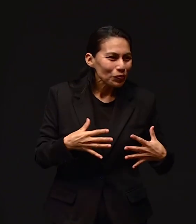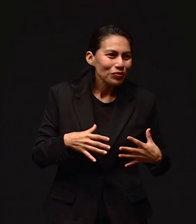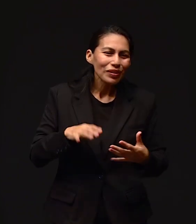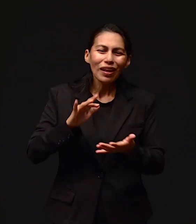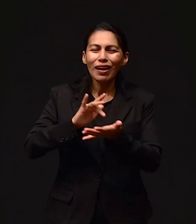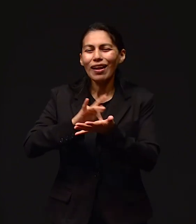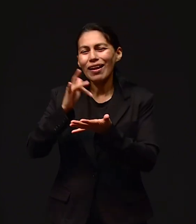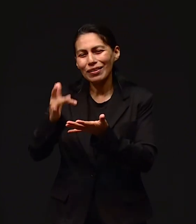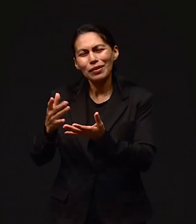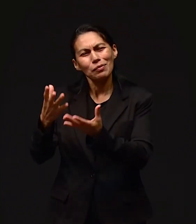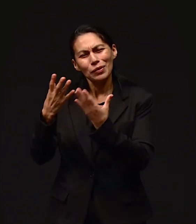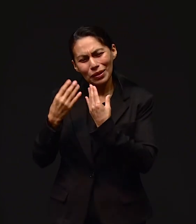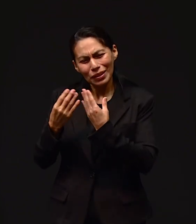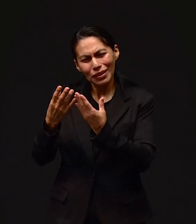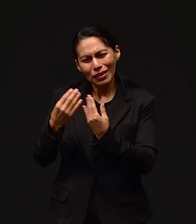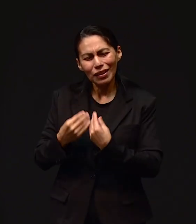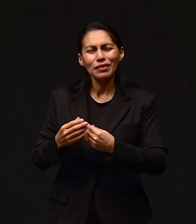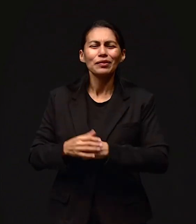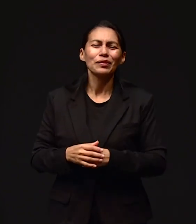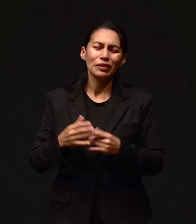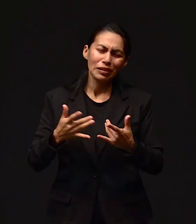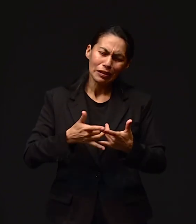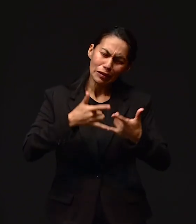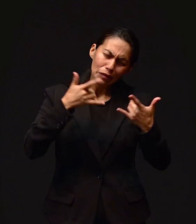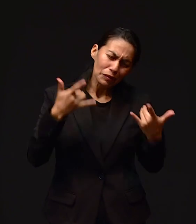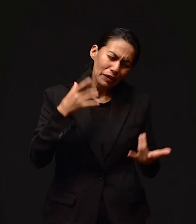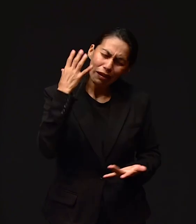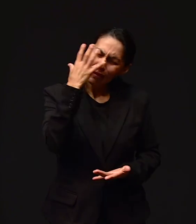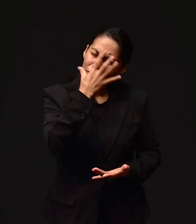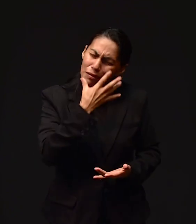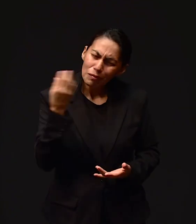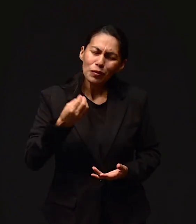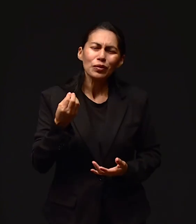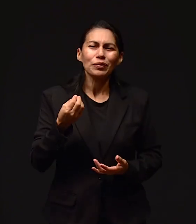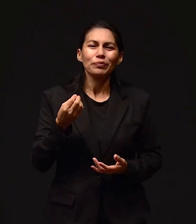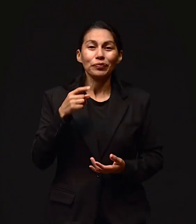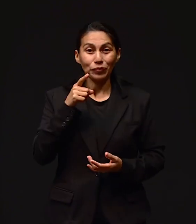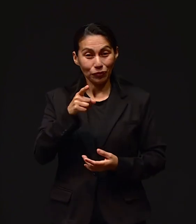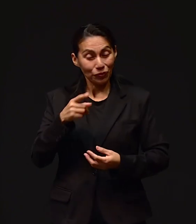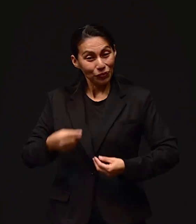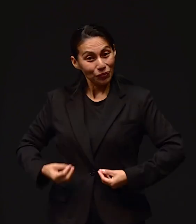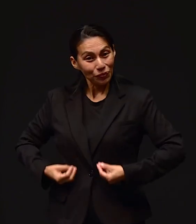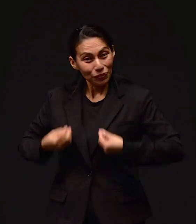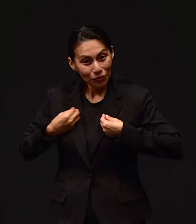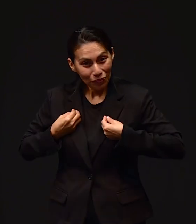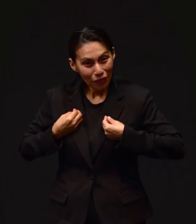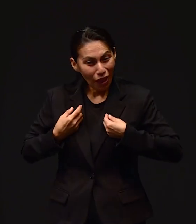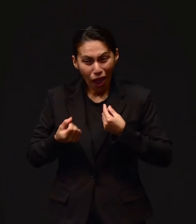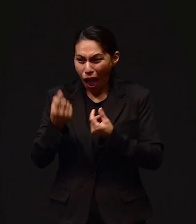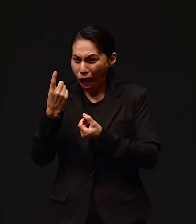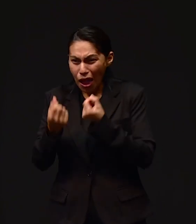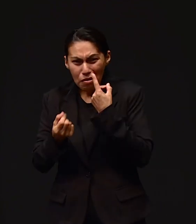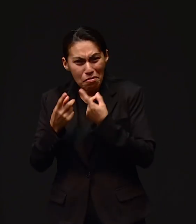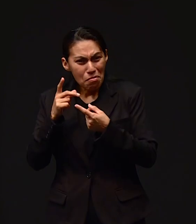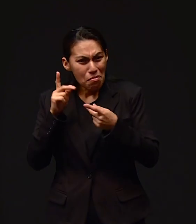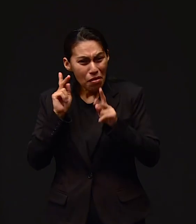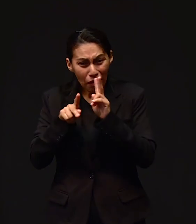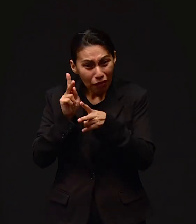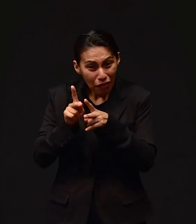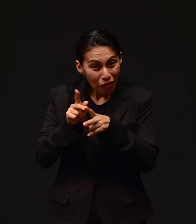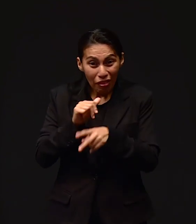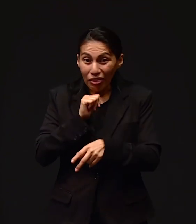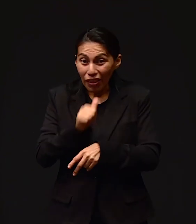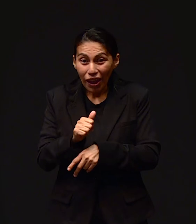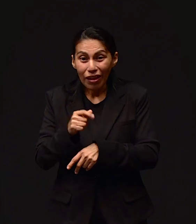Gracias por compartir, Dina. Estas historias maravillosas que tú viviste, no te lo contaron, tú lo